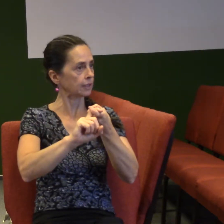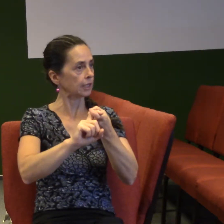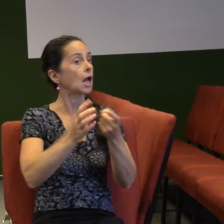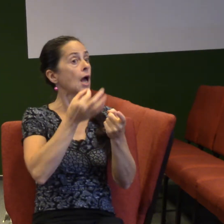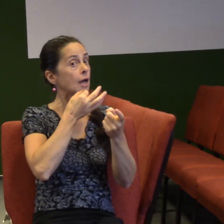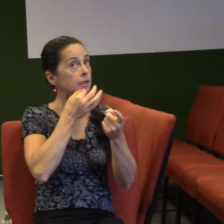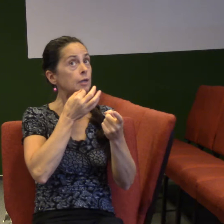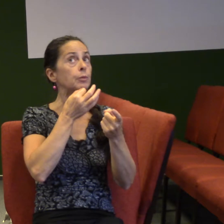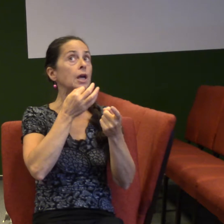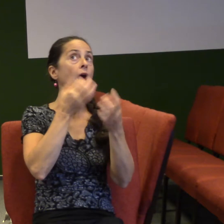on zatím stojí.